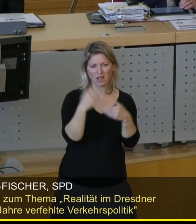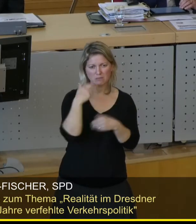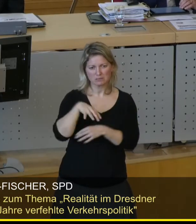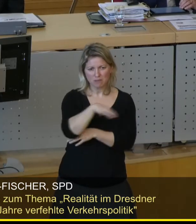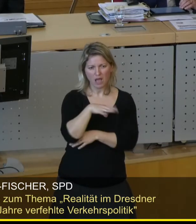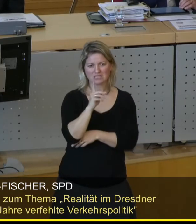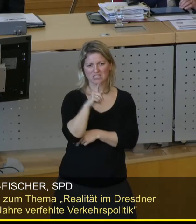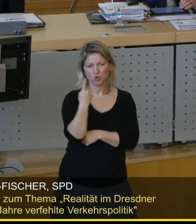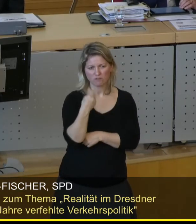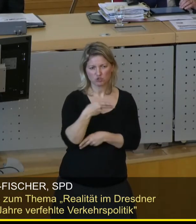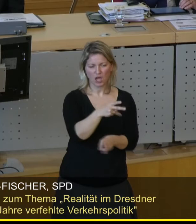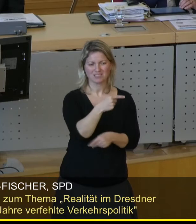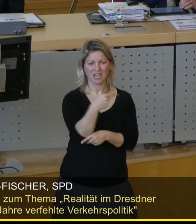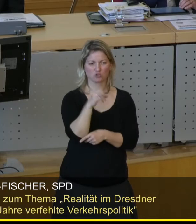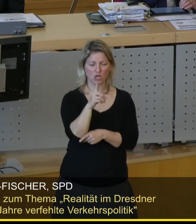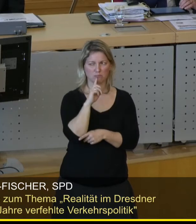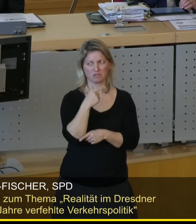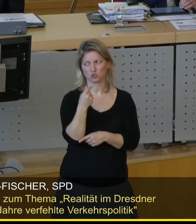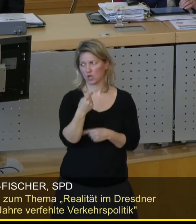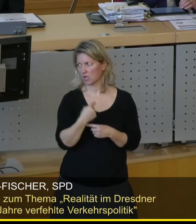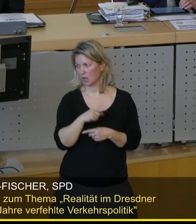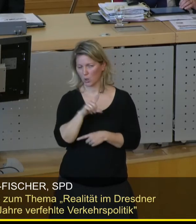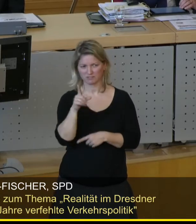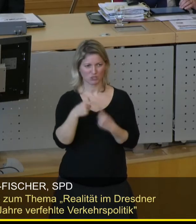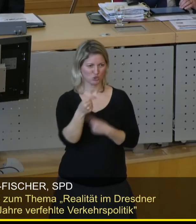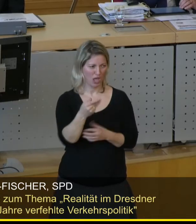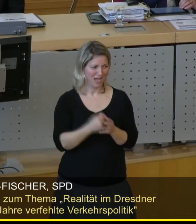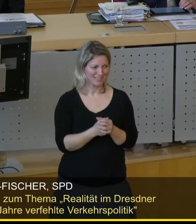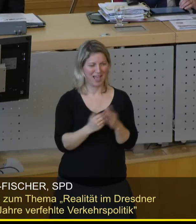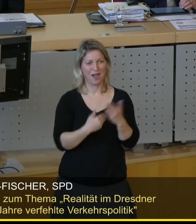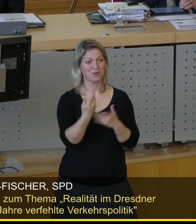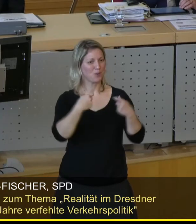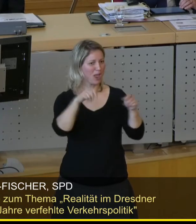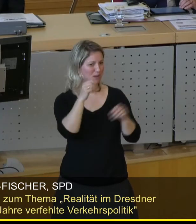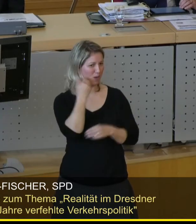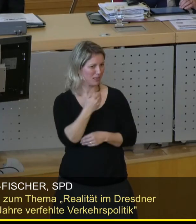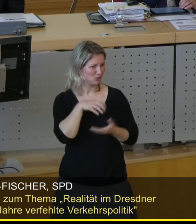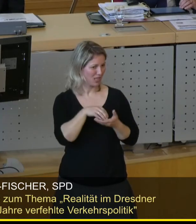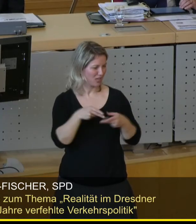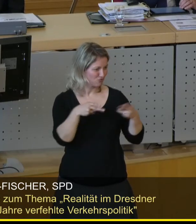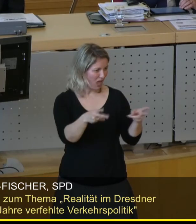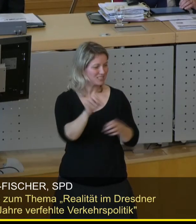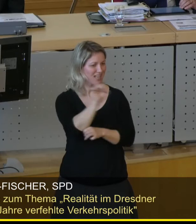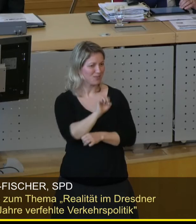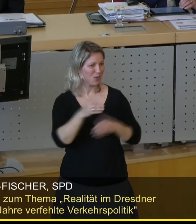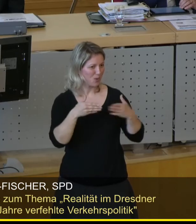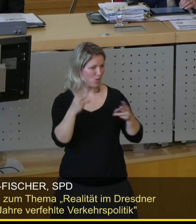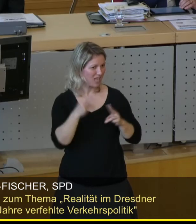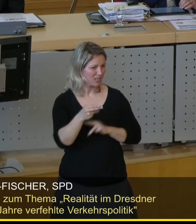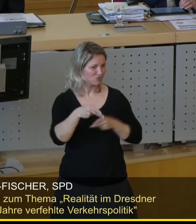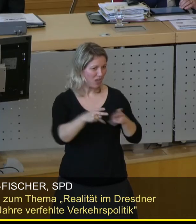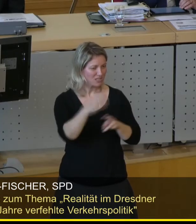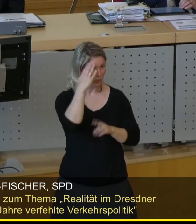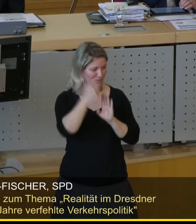Kesselsorfer Straße, Geroxstraße, Blasewitzer Straße, Lostwitzer Straße, der Neubau der Liebstädter Straße, Sanierung Großenhainer Straße, die